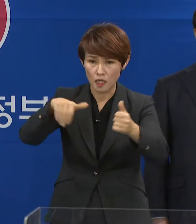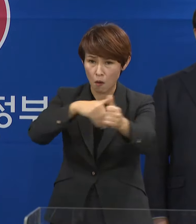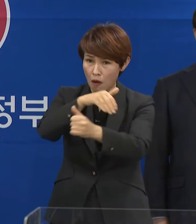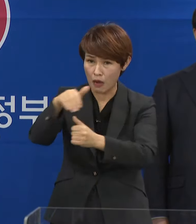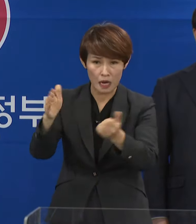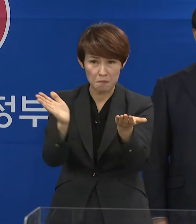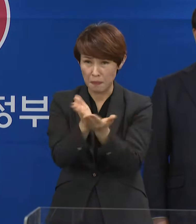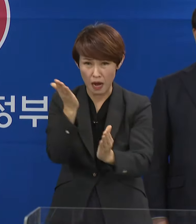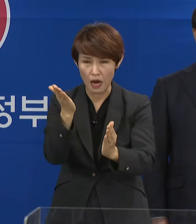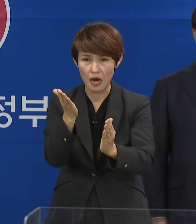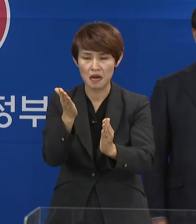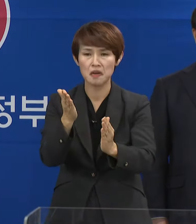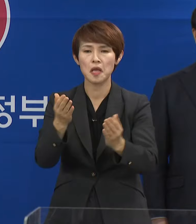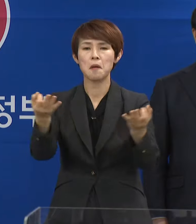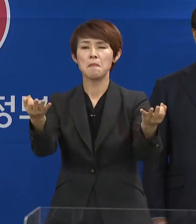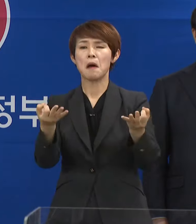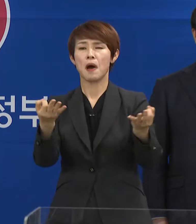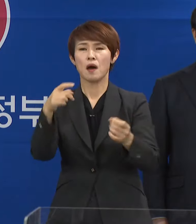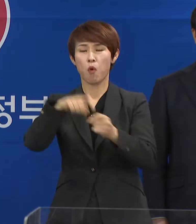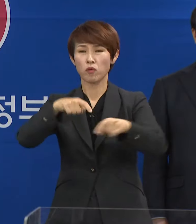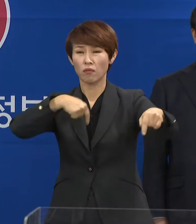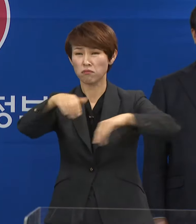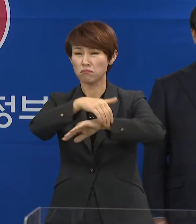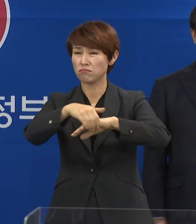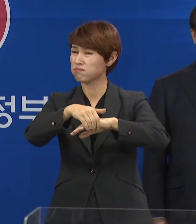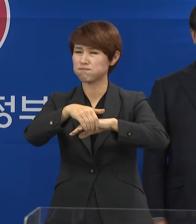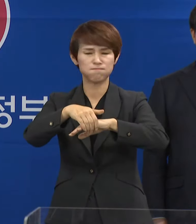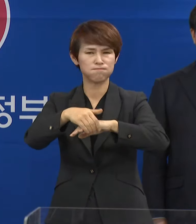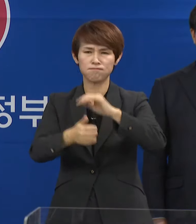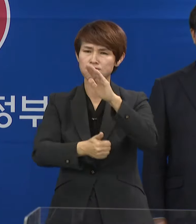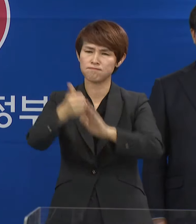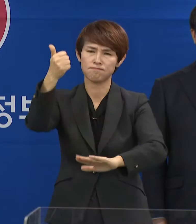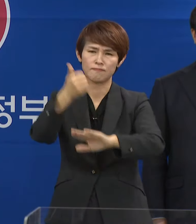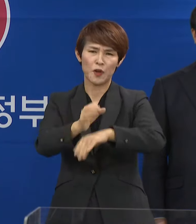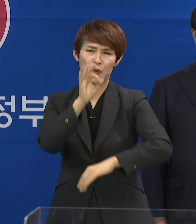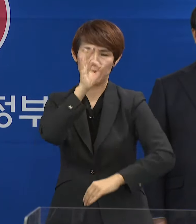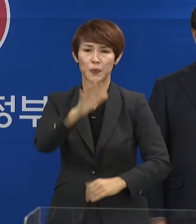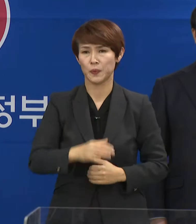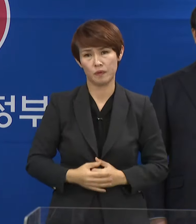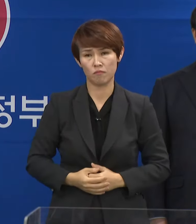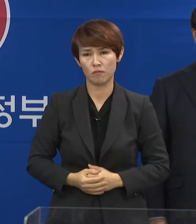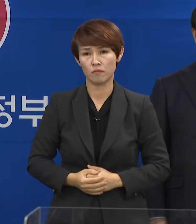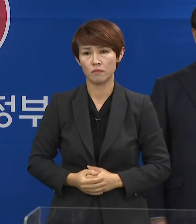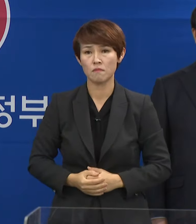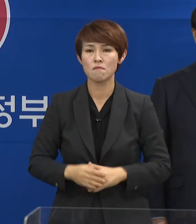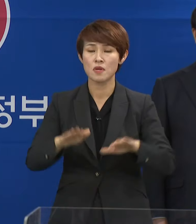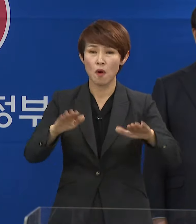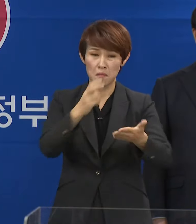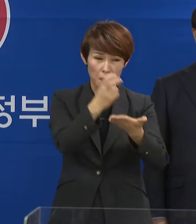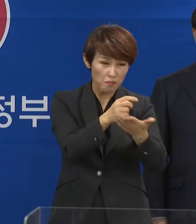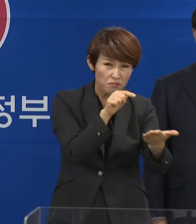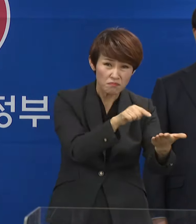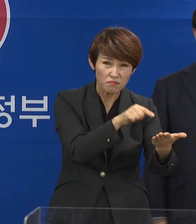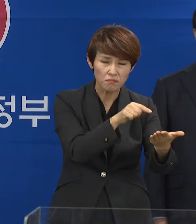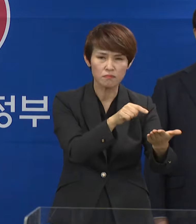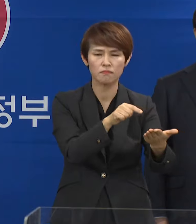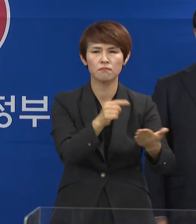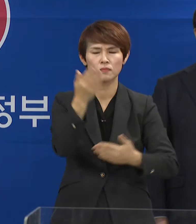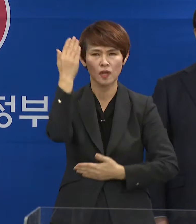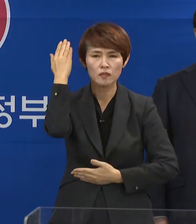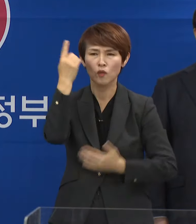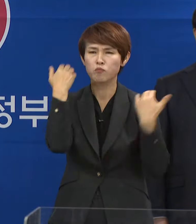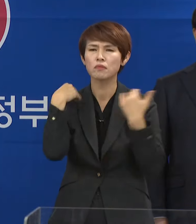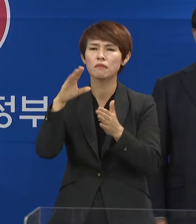거스르는 포퓰리즘 정책은 결코 성공할 수 없습니다. 이번 개정안은 지난